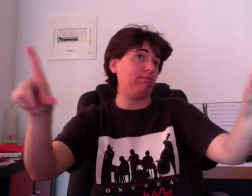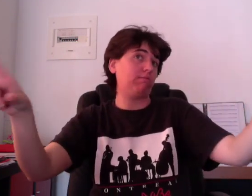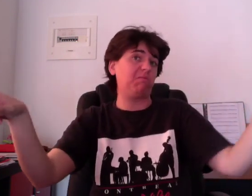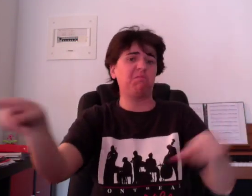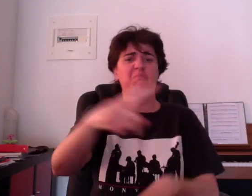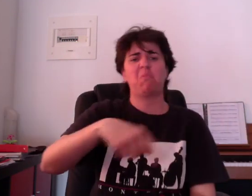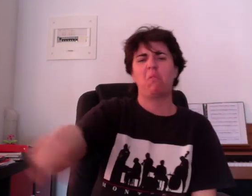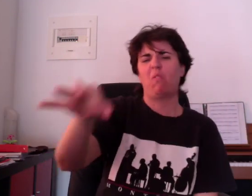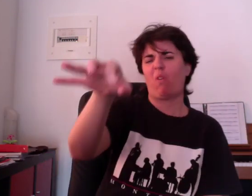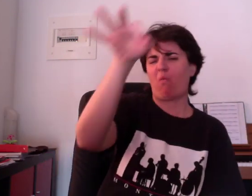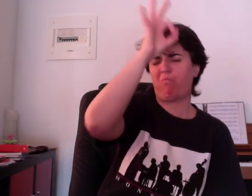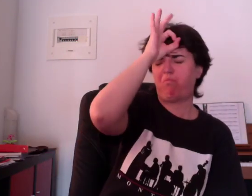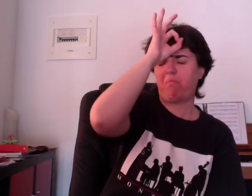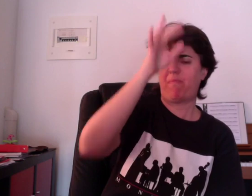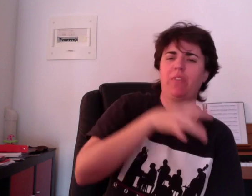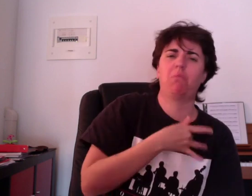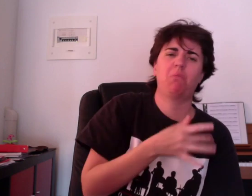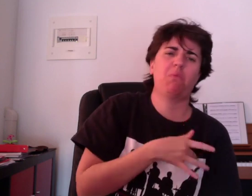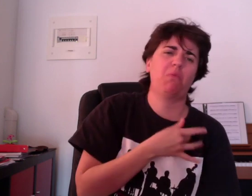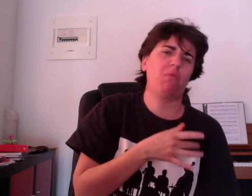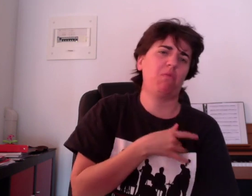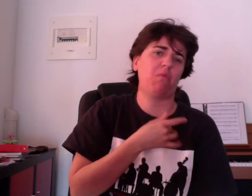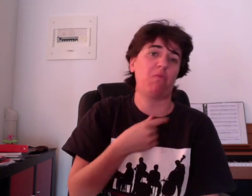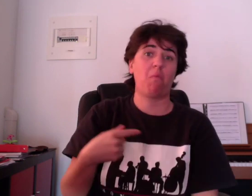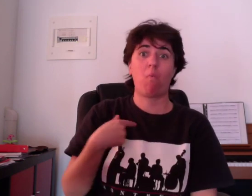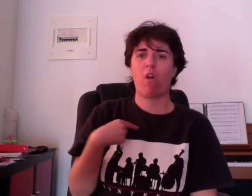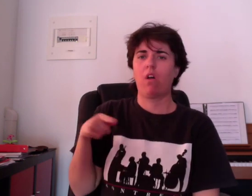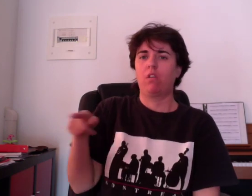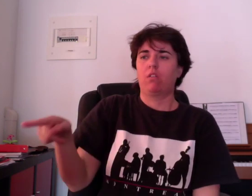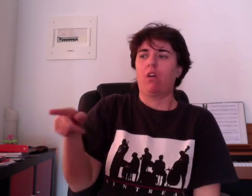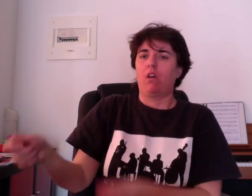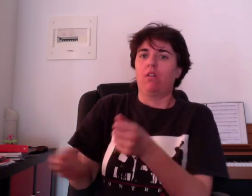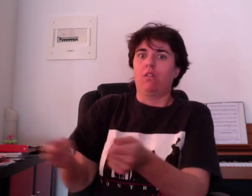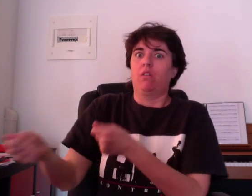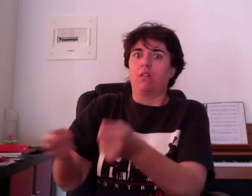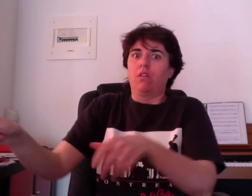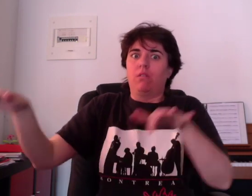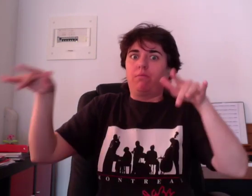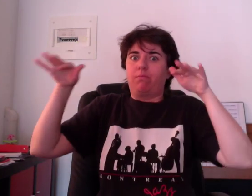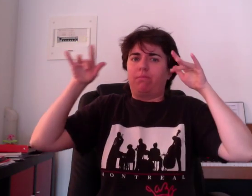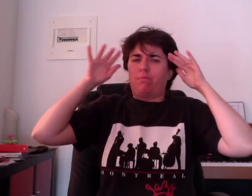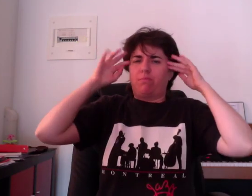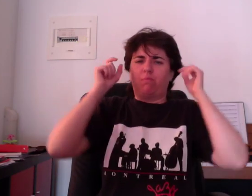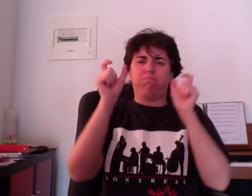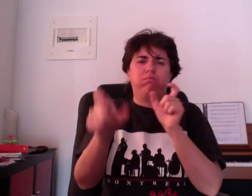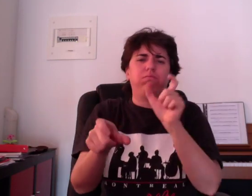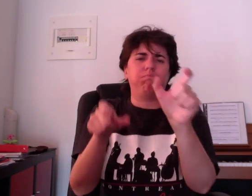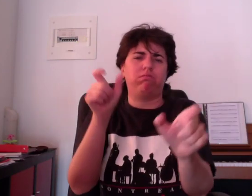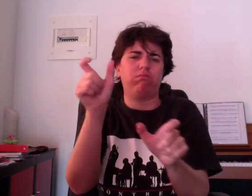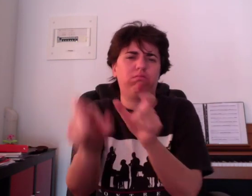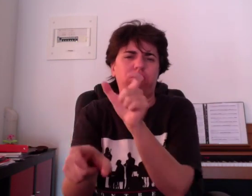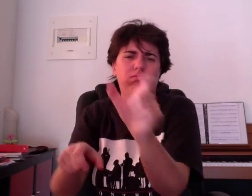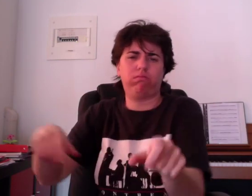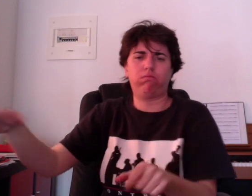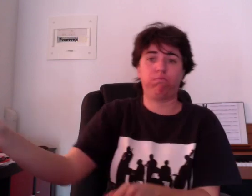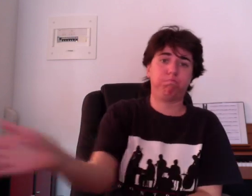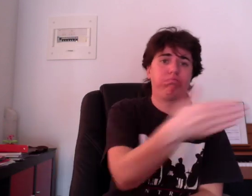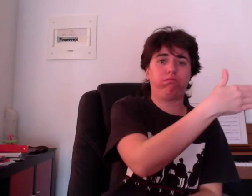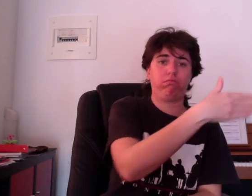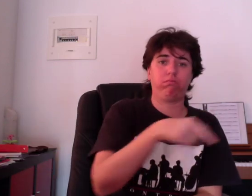On n'est pas pour ceux qui s'ignorent Moi, quand j'entends le métro, le hate, yo Enjeu, je comprends mieux qu'aucun mot